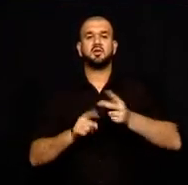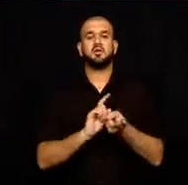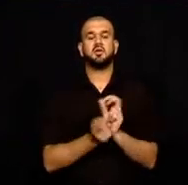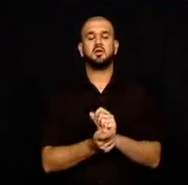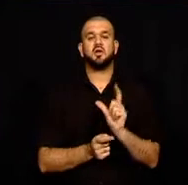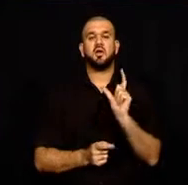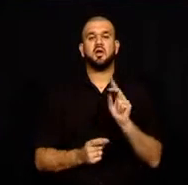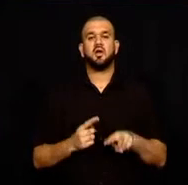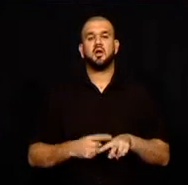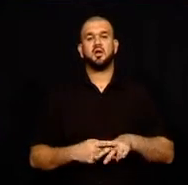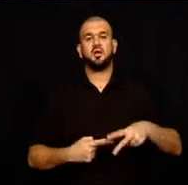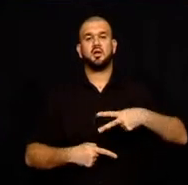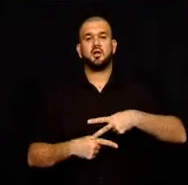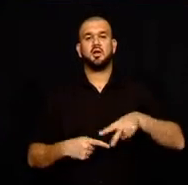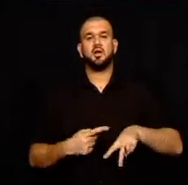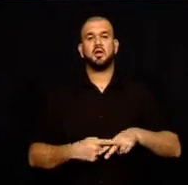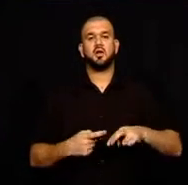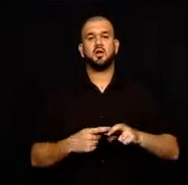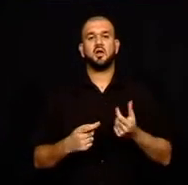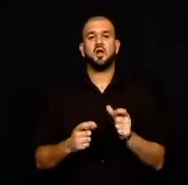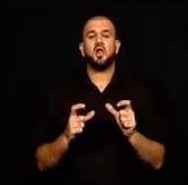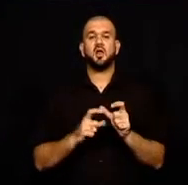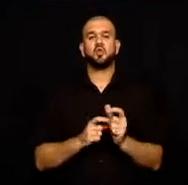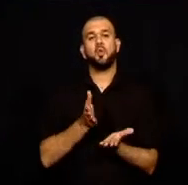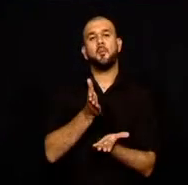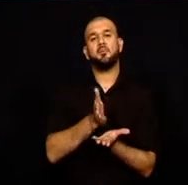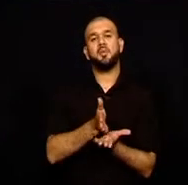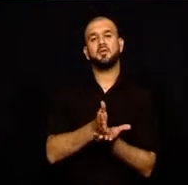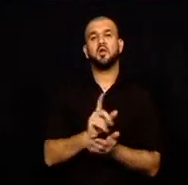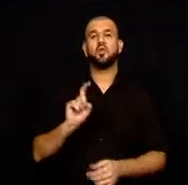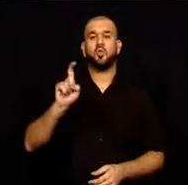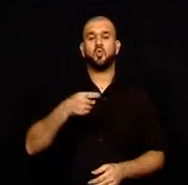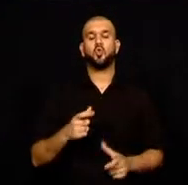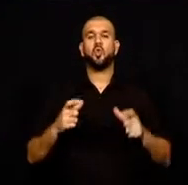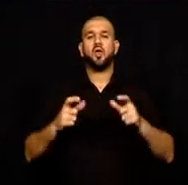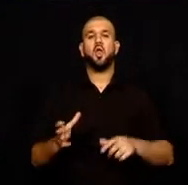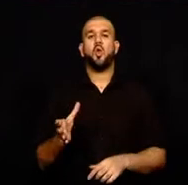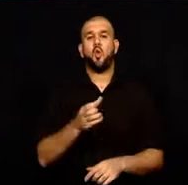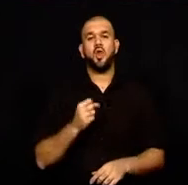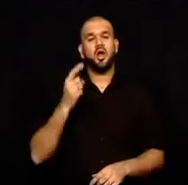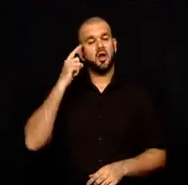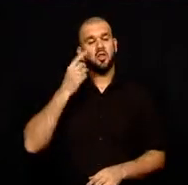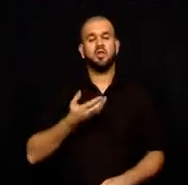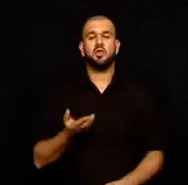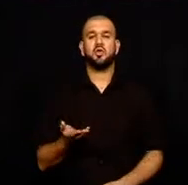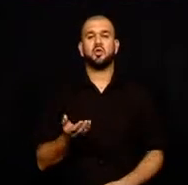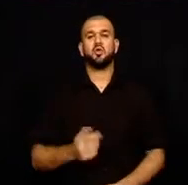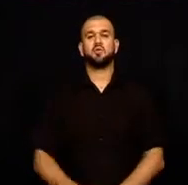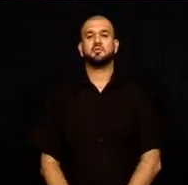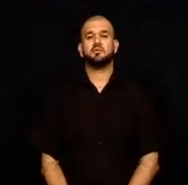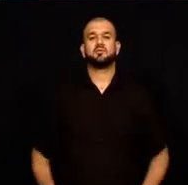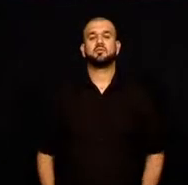İsa'nın arkadaşı, Aziz Lazarus'un mezarının bulunduğu yer olarak tanıtıyor.